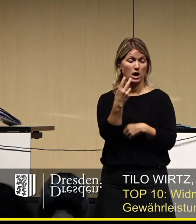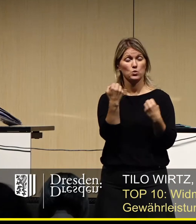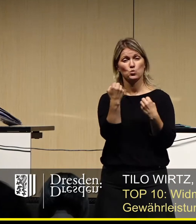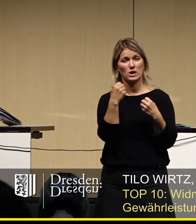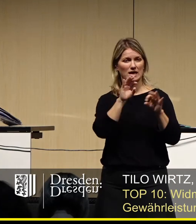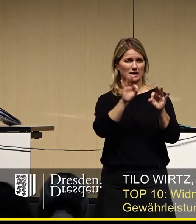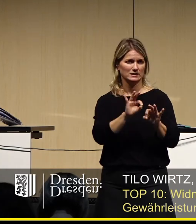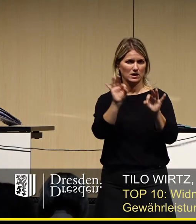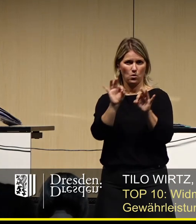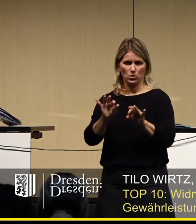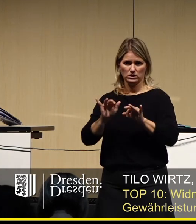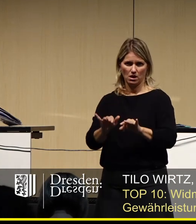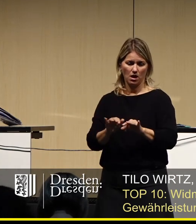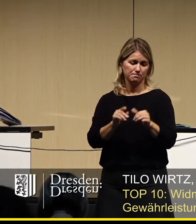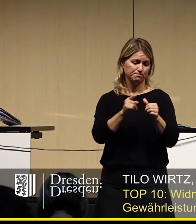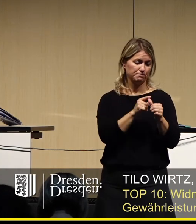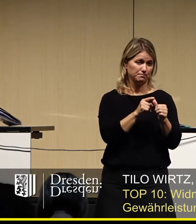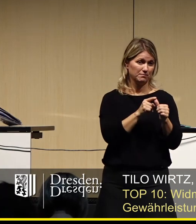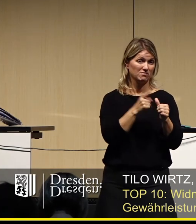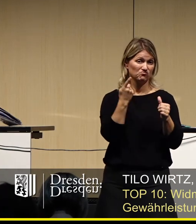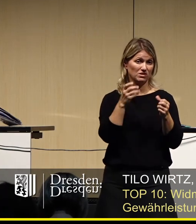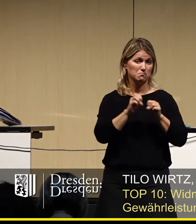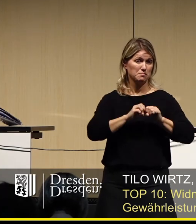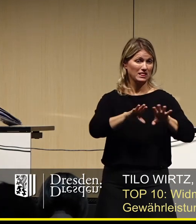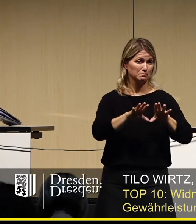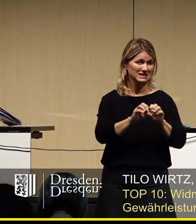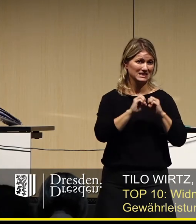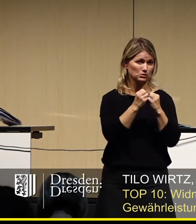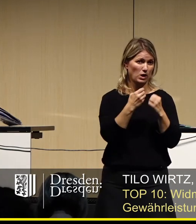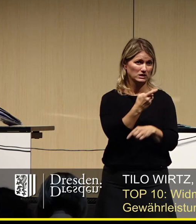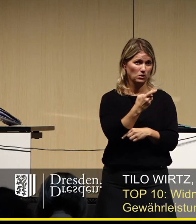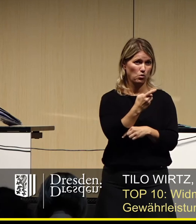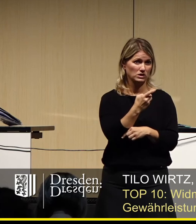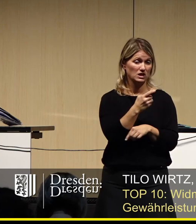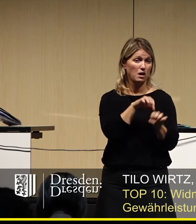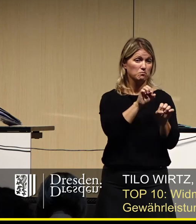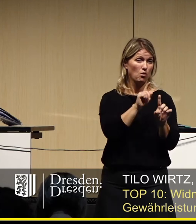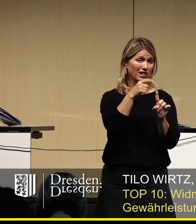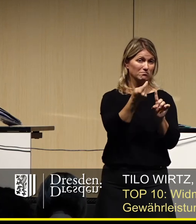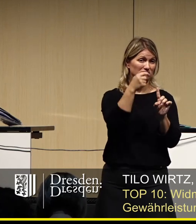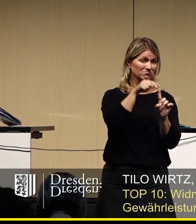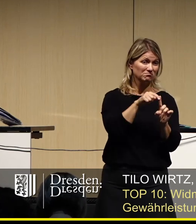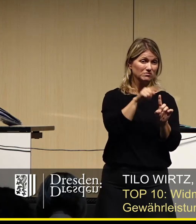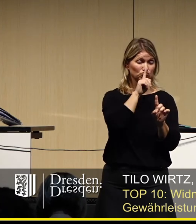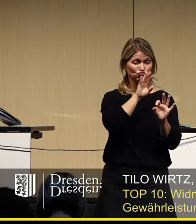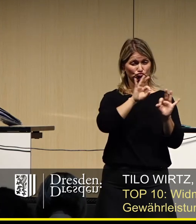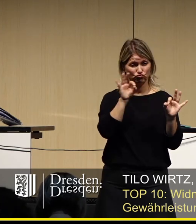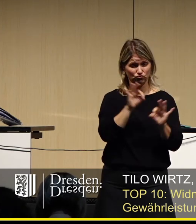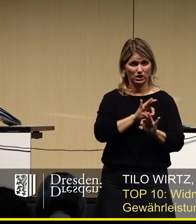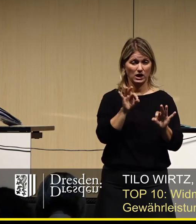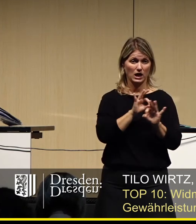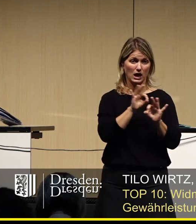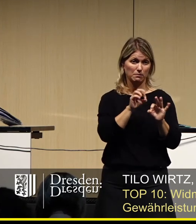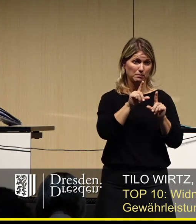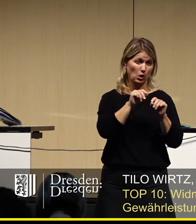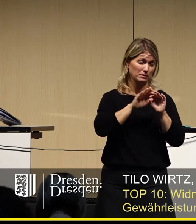über dem Striezelmarkt, nämlich, dass die Pandemiesituation derart im Prinzip grassiert oder dass es eine